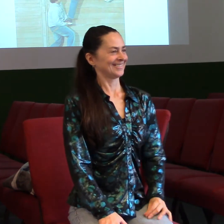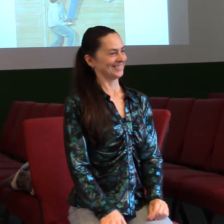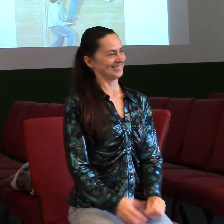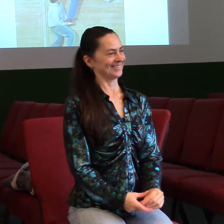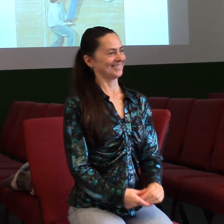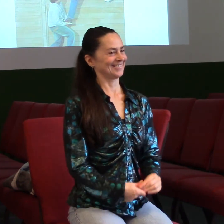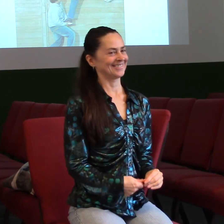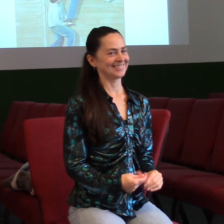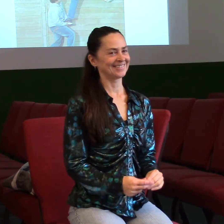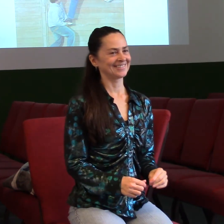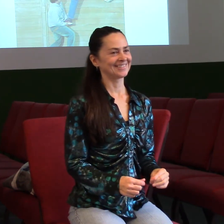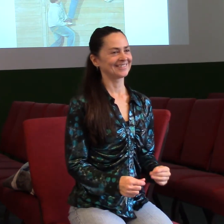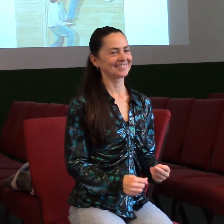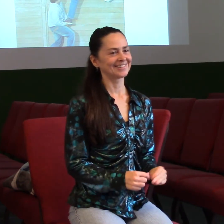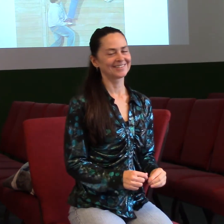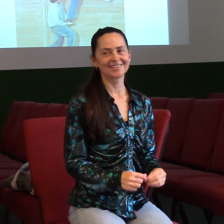Tak Míšo, asi to překlikni ty sám.